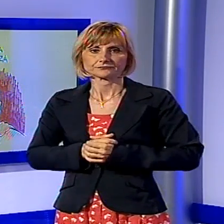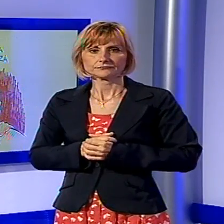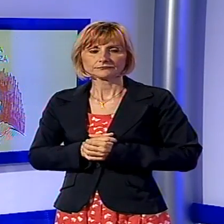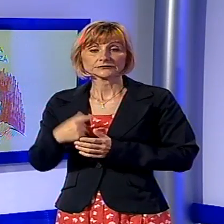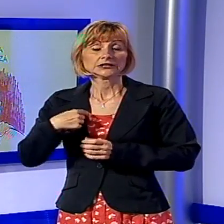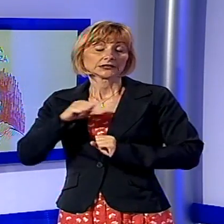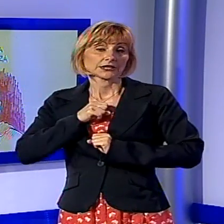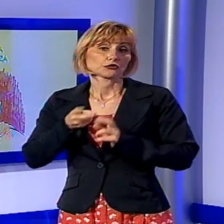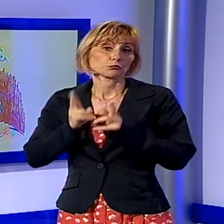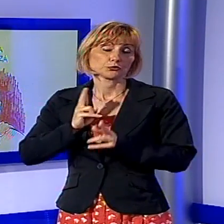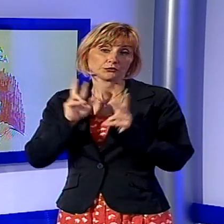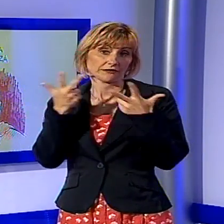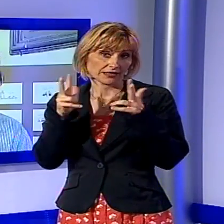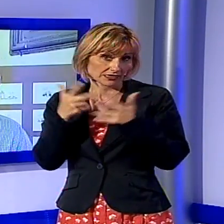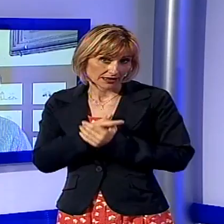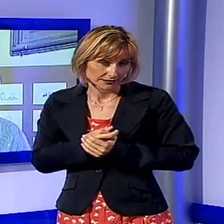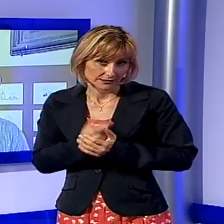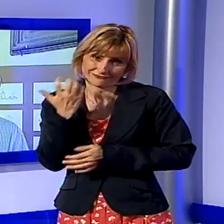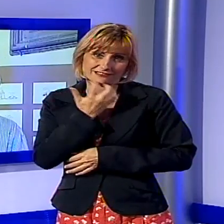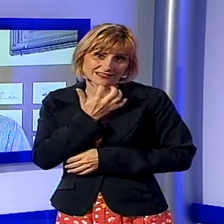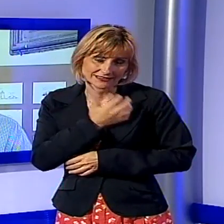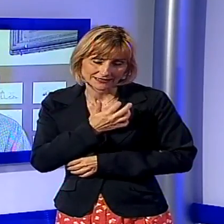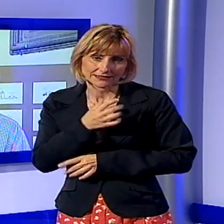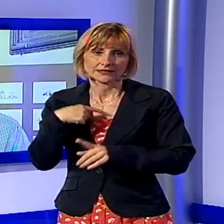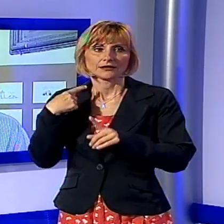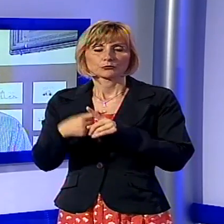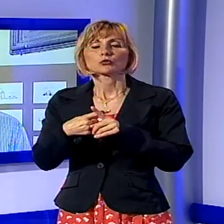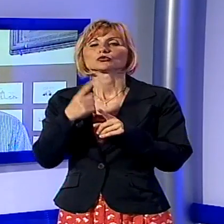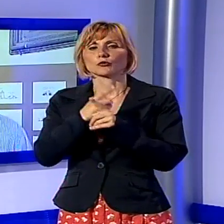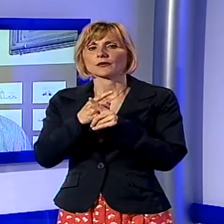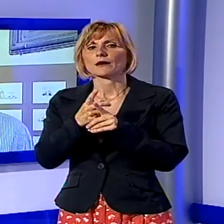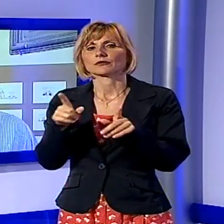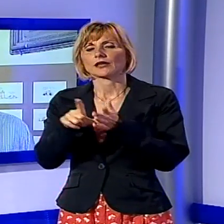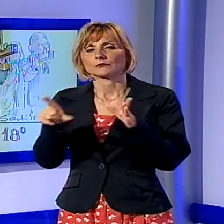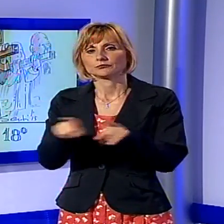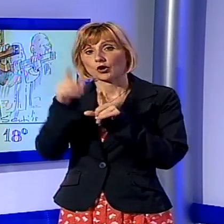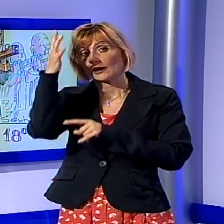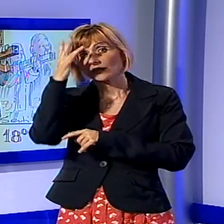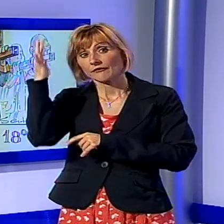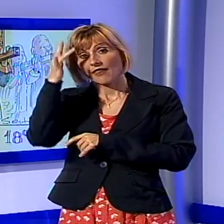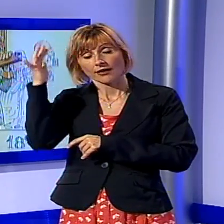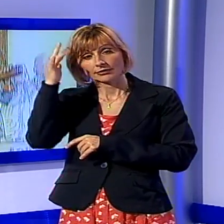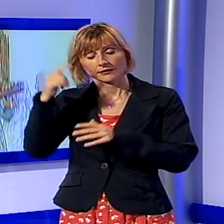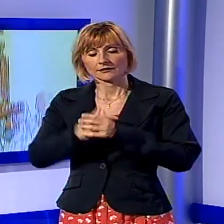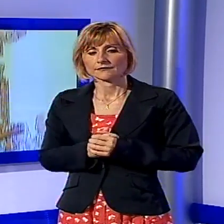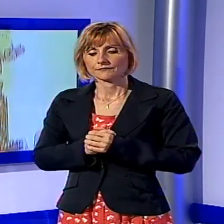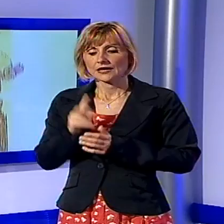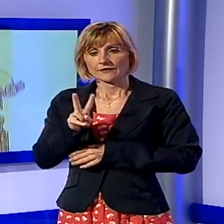divertente e nello stesso tempo un aspetto che fa riflettere. L'asta di venerdì è aperta al pubblico,